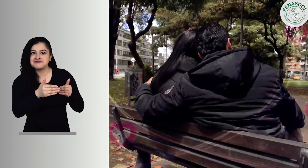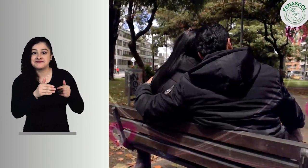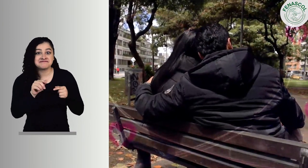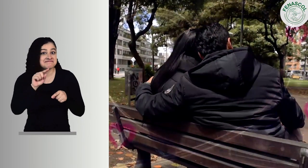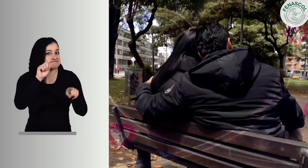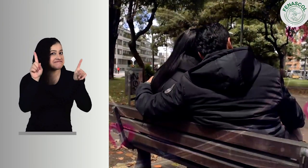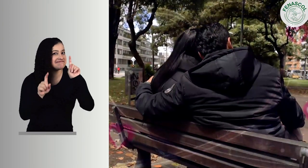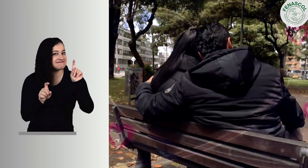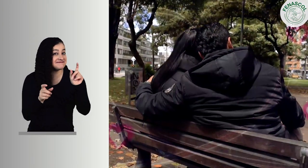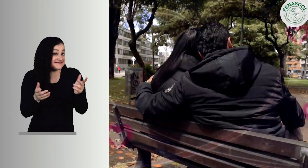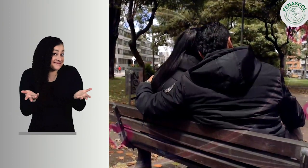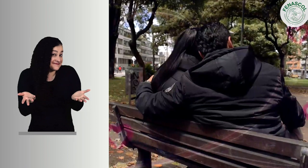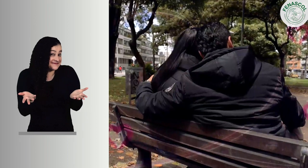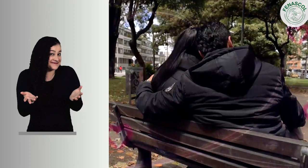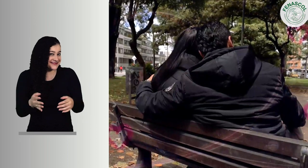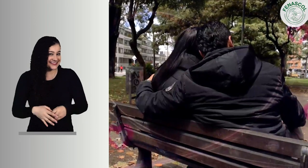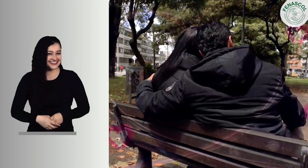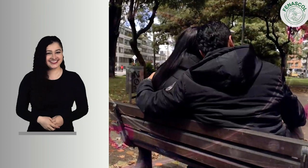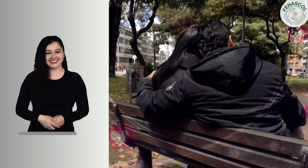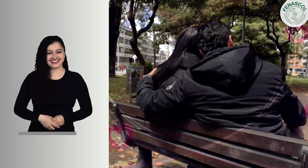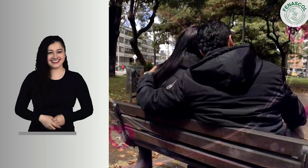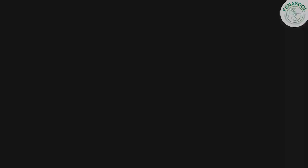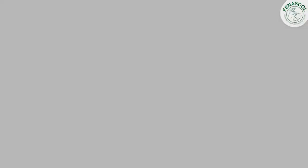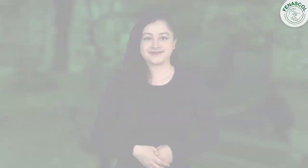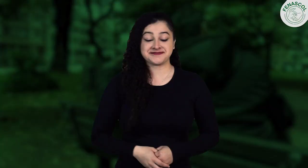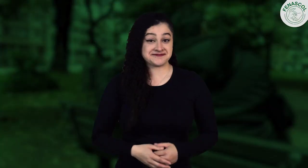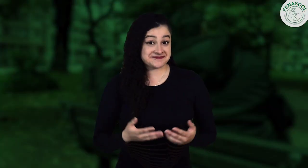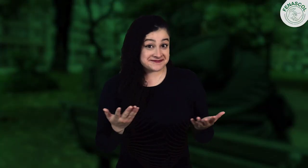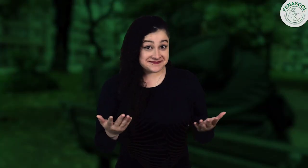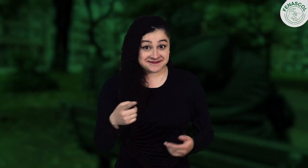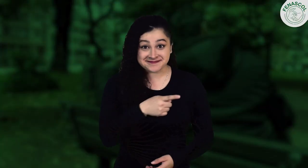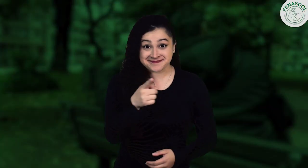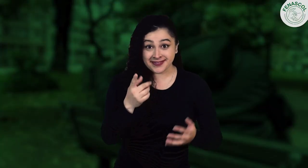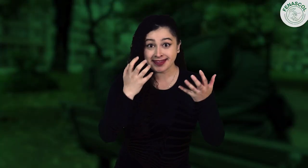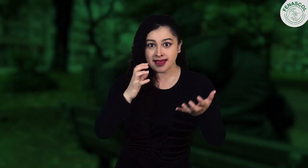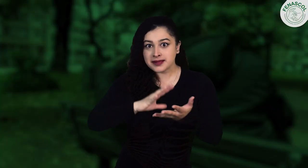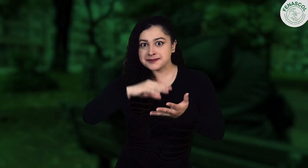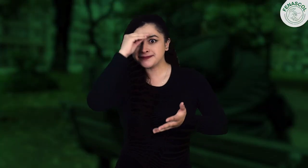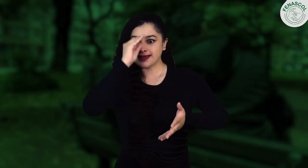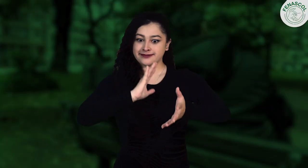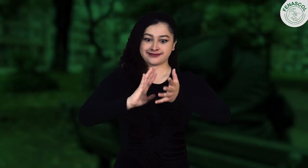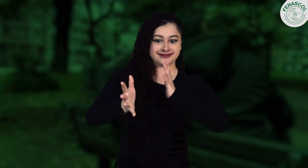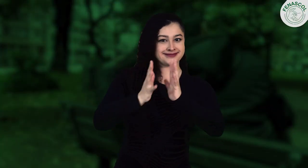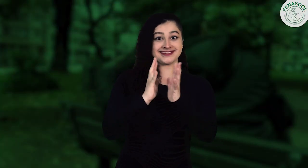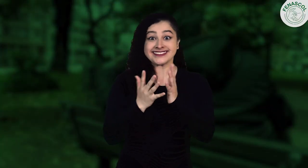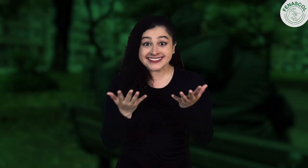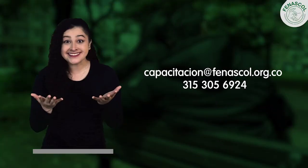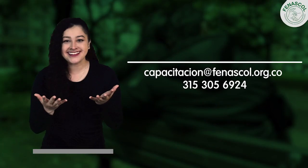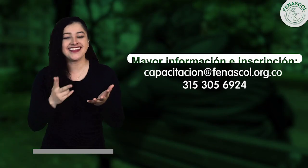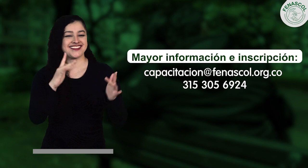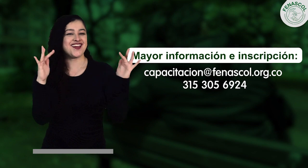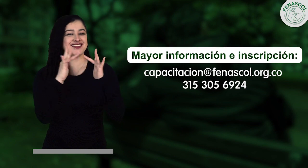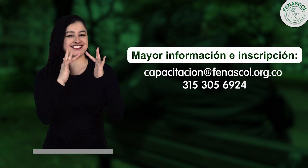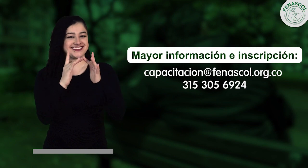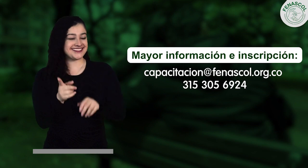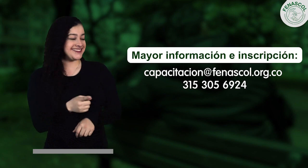volverá algo más serio? Esperemos a ver qué pasa. ¿Ustedes también quieren aprender lengua de señas? ¡Contáctenos!